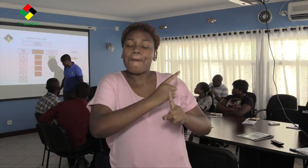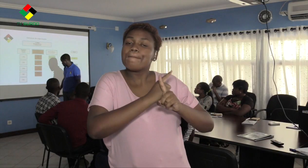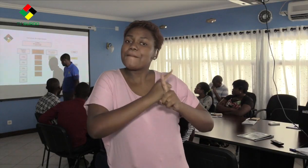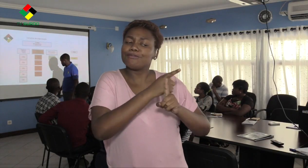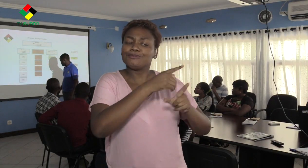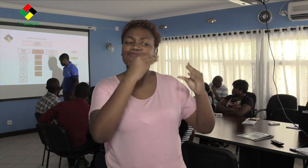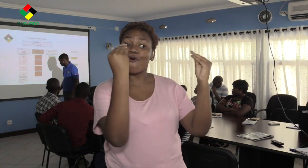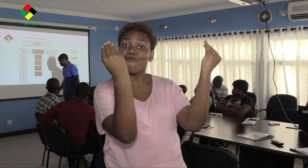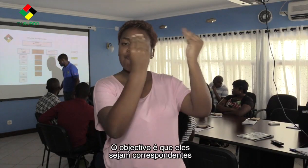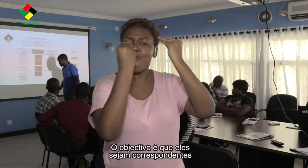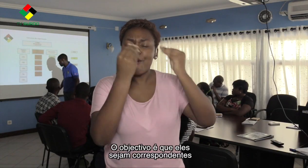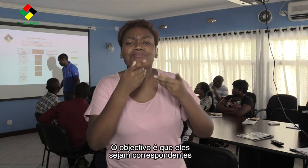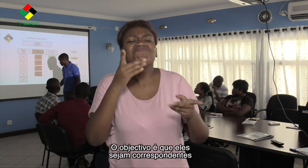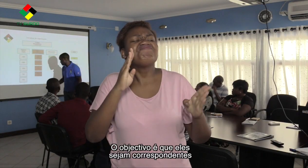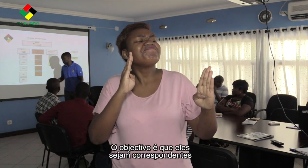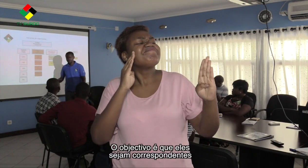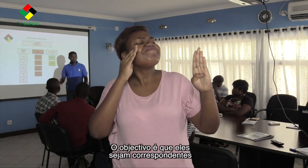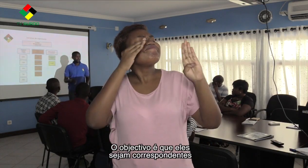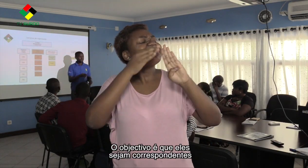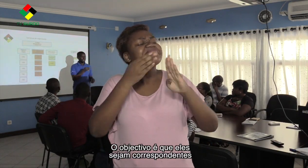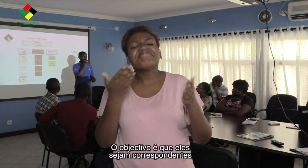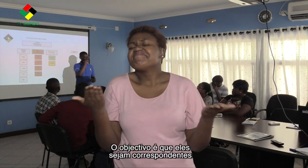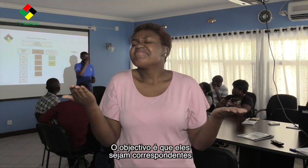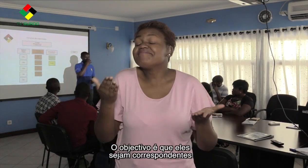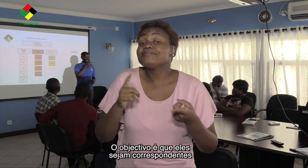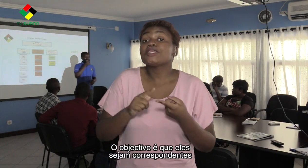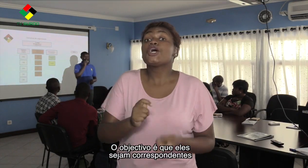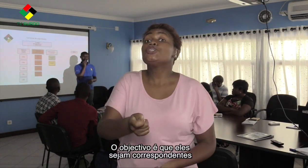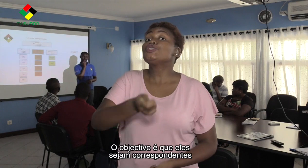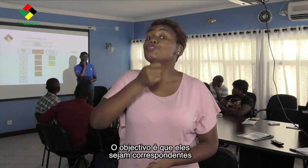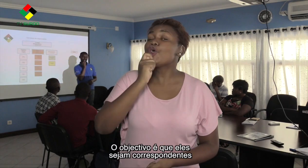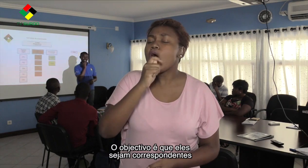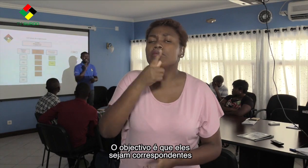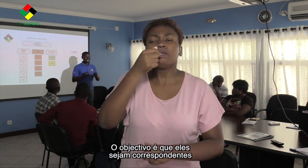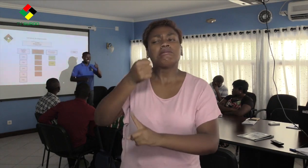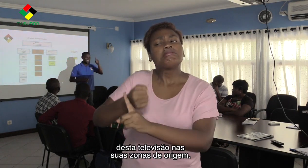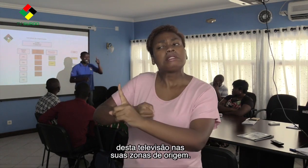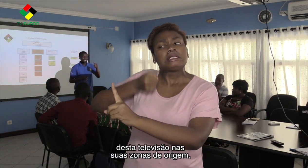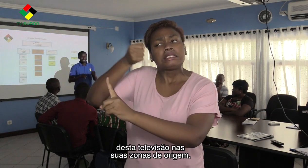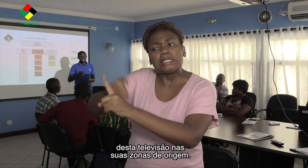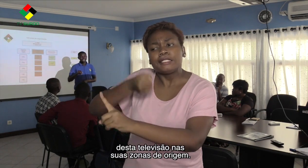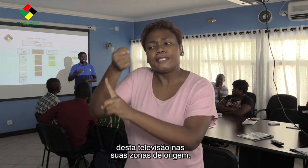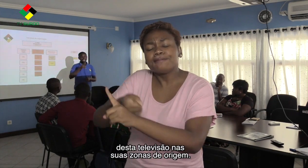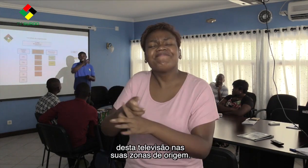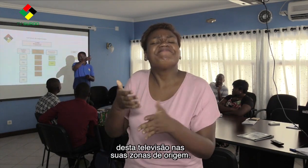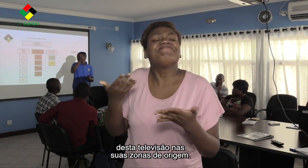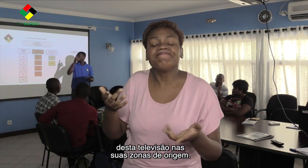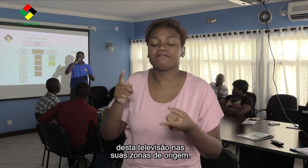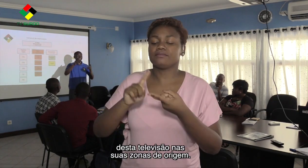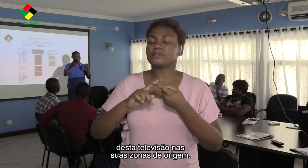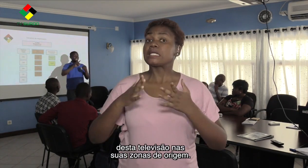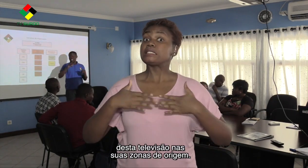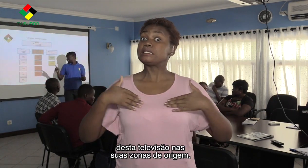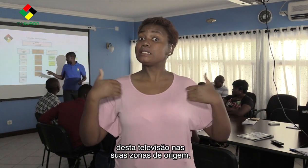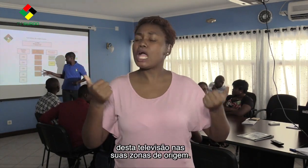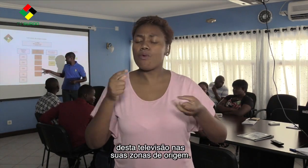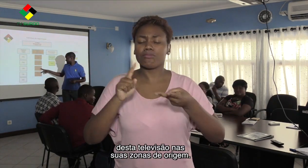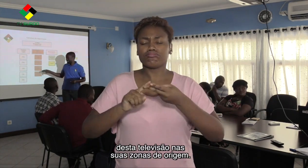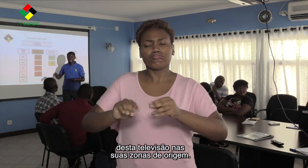O objetivo é que eles sejam correspondentes desta televisão nas suas zonas de